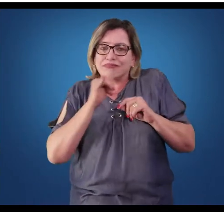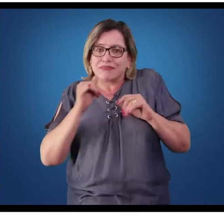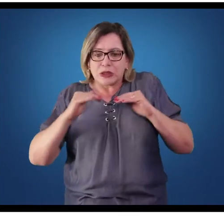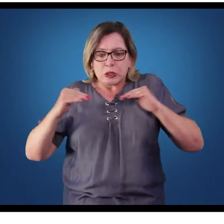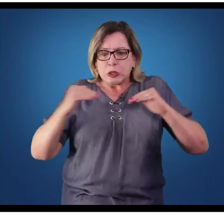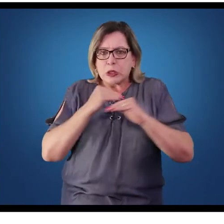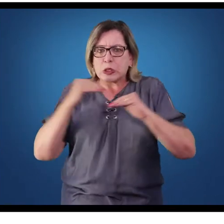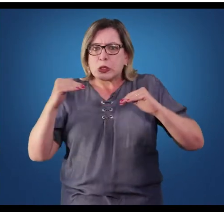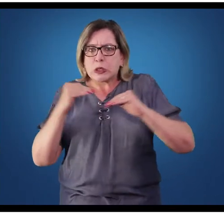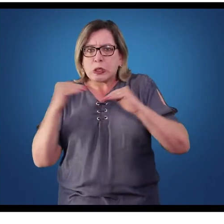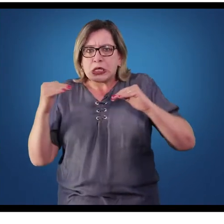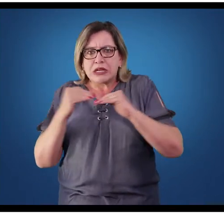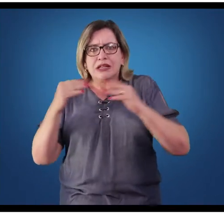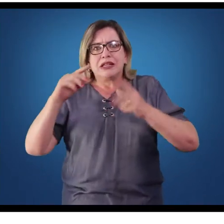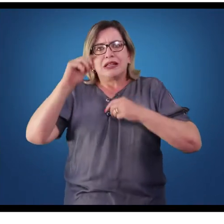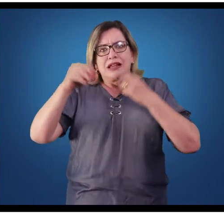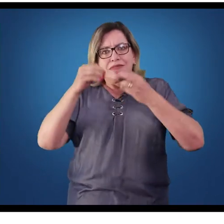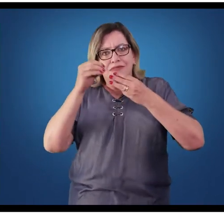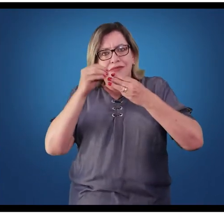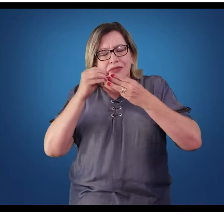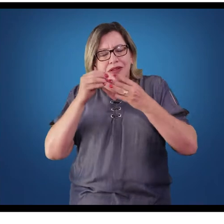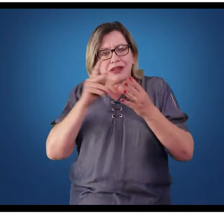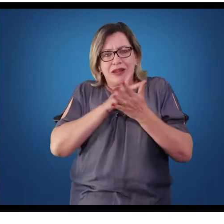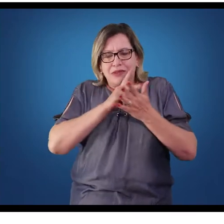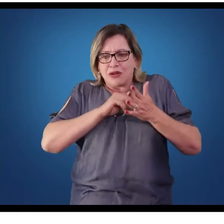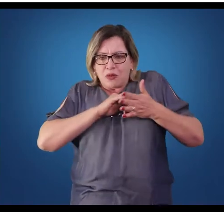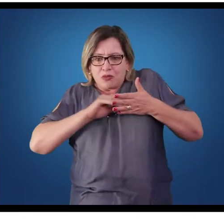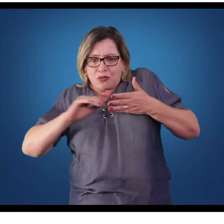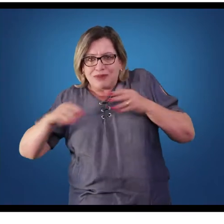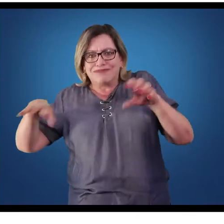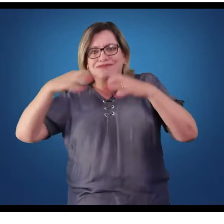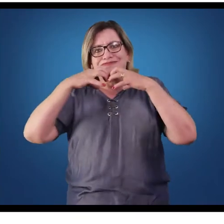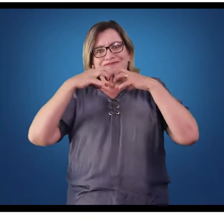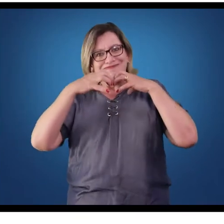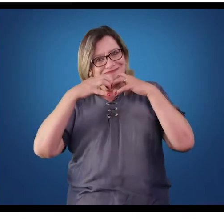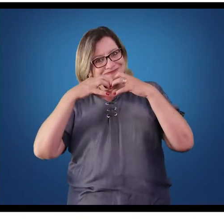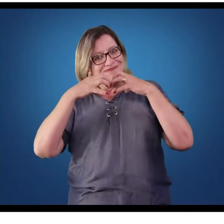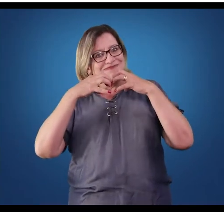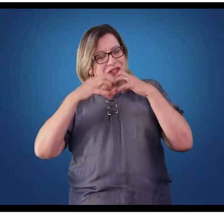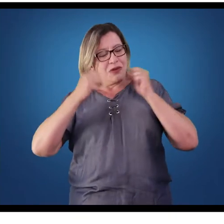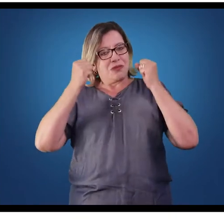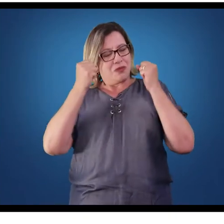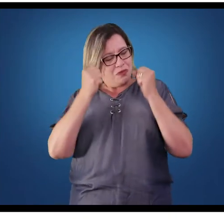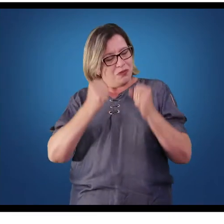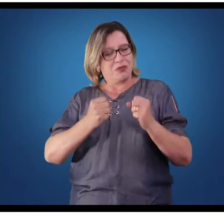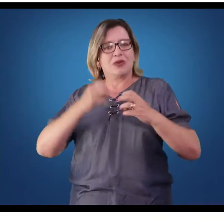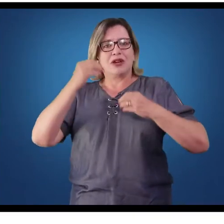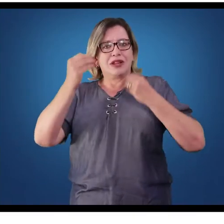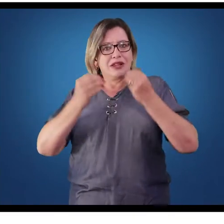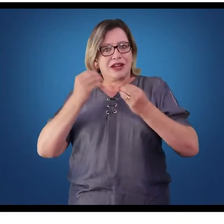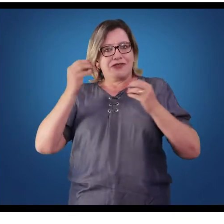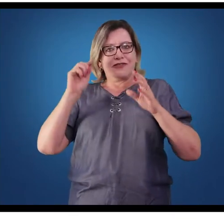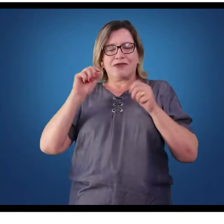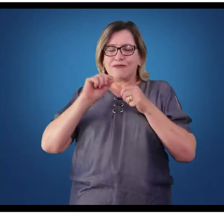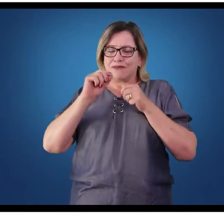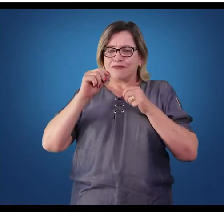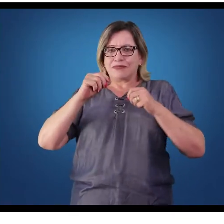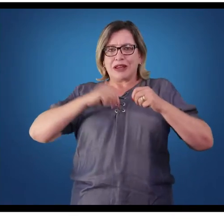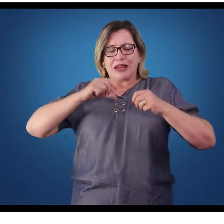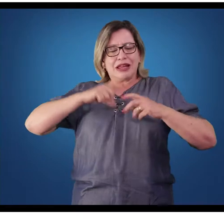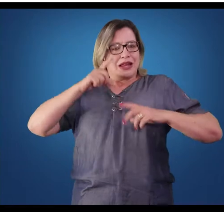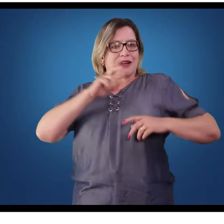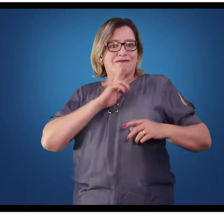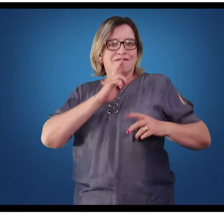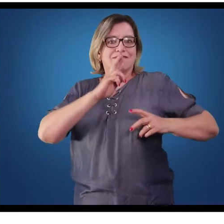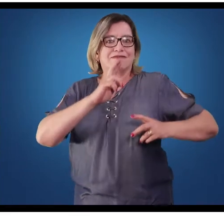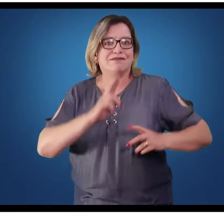dentro da membrana, levando o sinal para que o sistema nervoso central possa determinar qual vai ser a resposta a ser